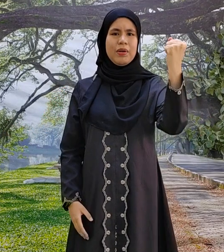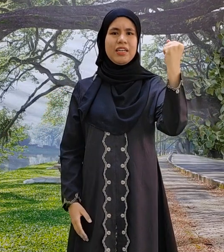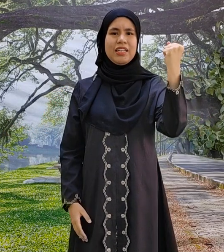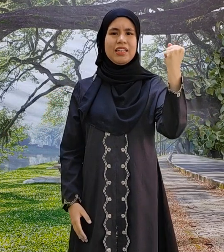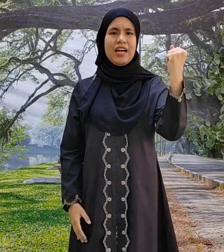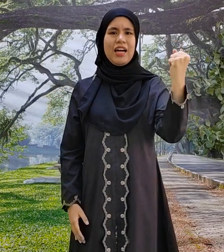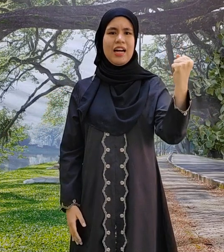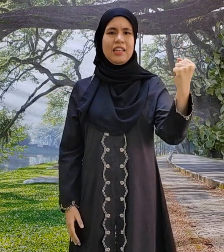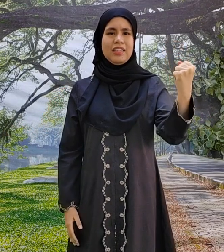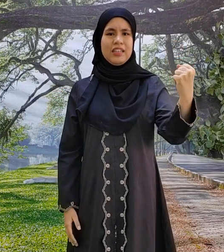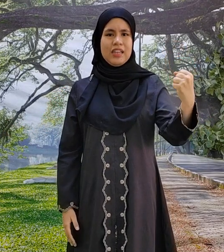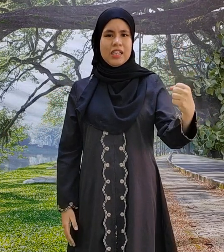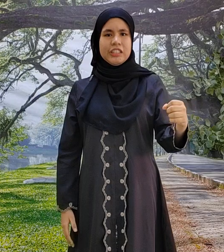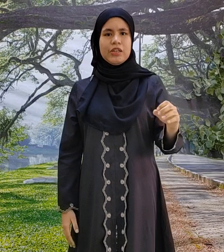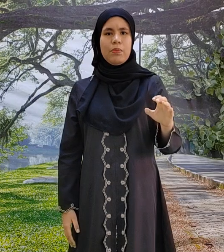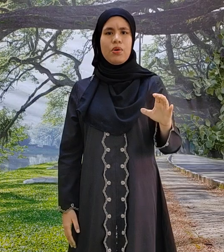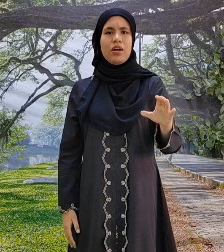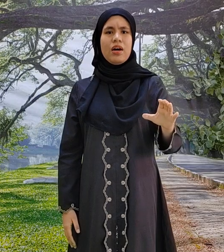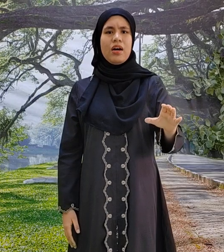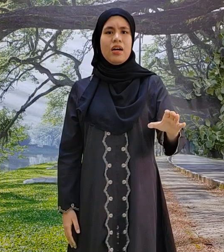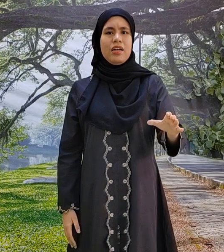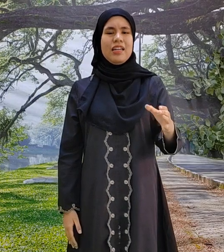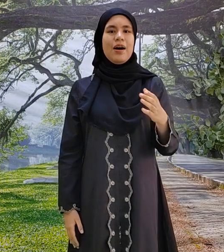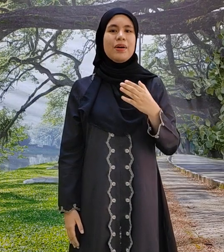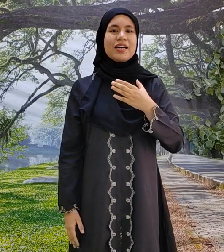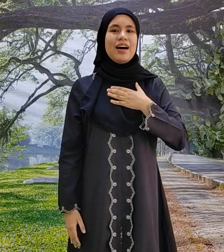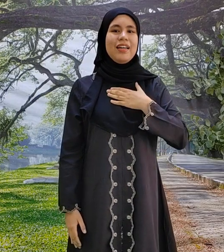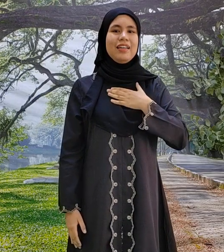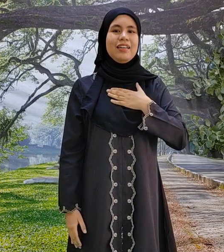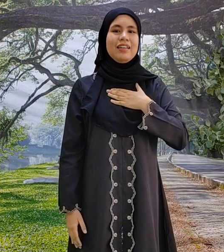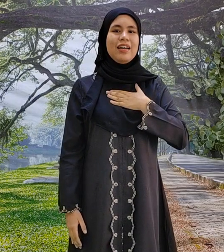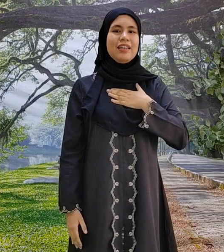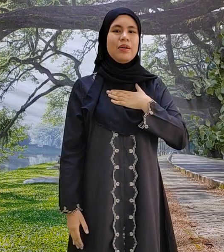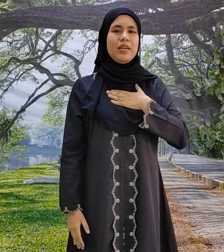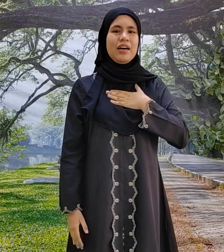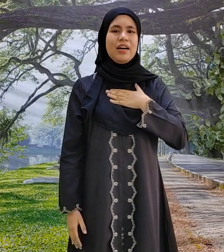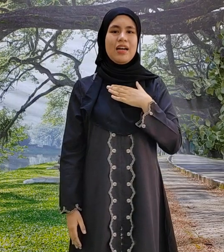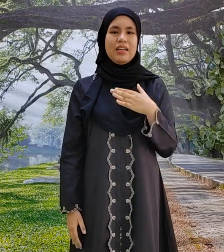penderitaan Semoga ia berakhir dengan kewenangan